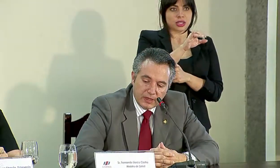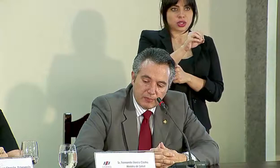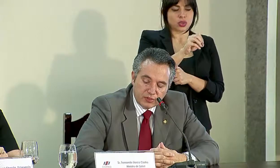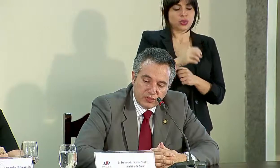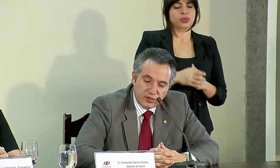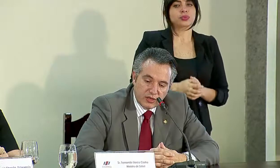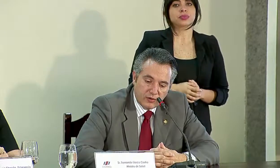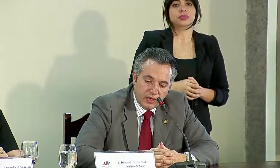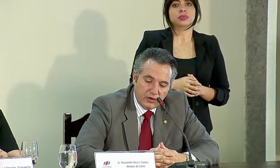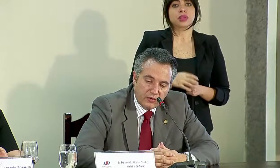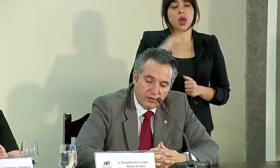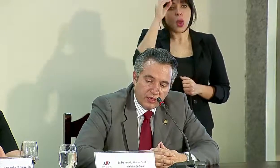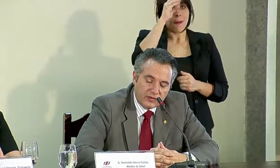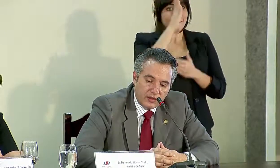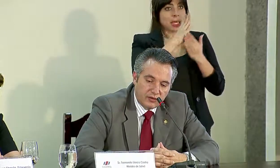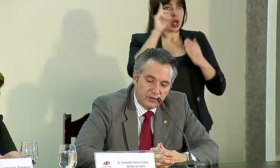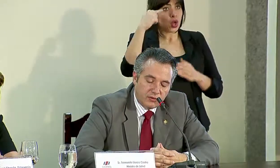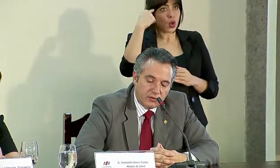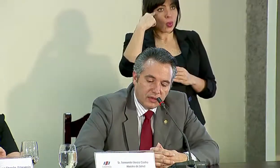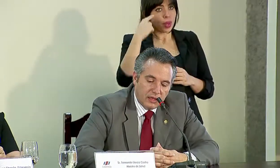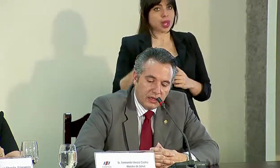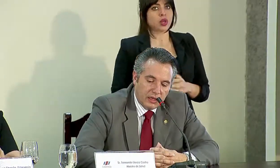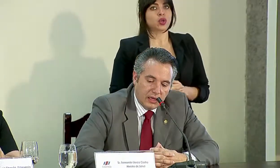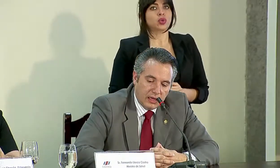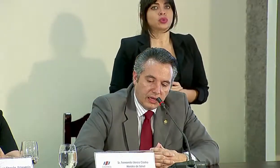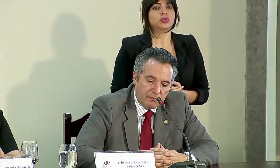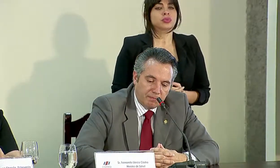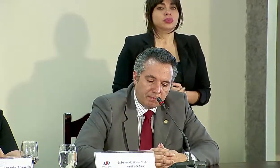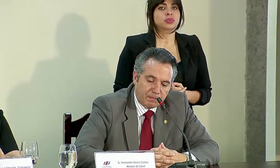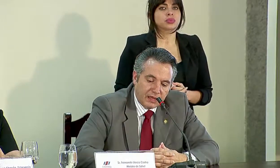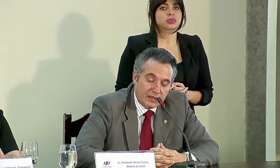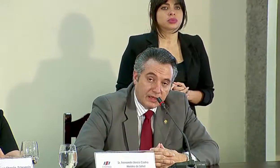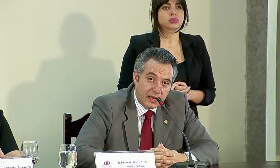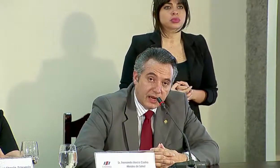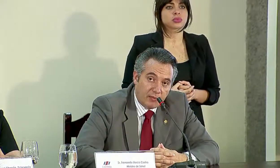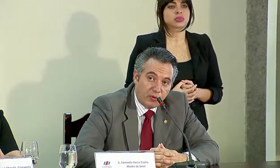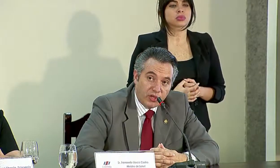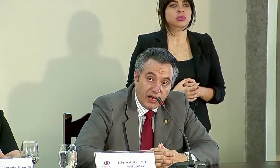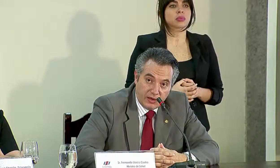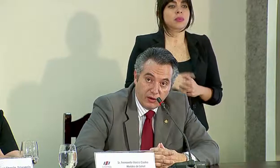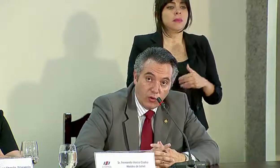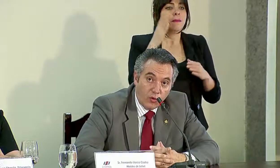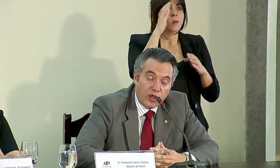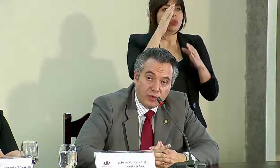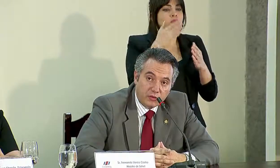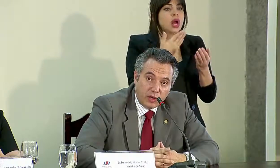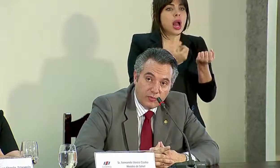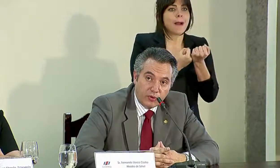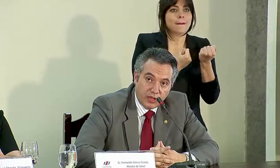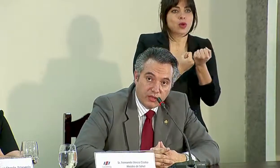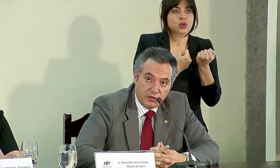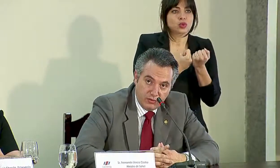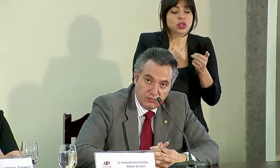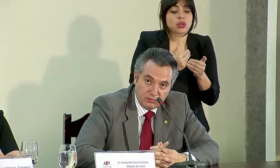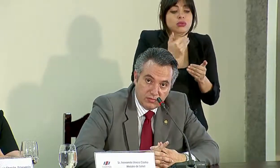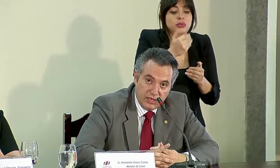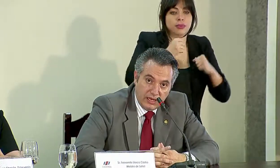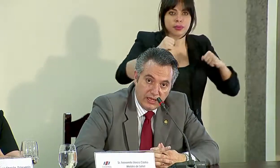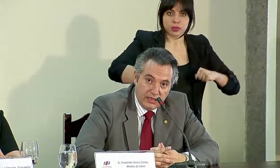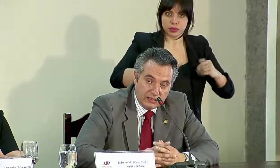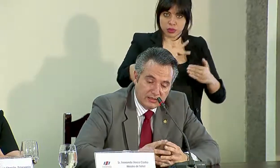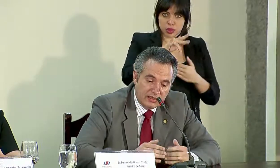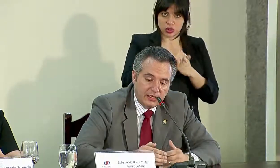La posición del gobierno ha sido llegar a apoyar un eventual proyecto